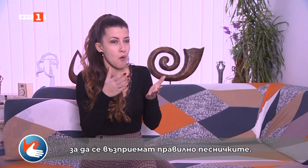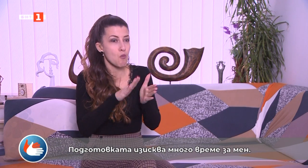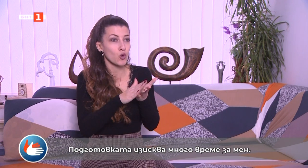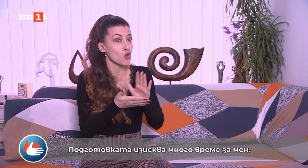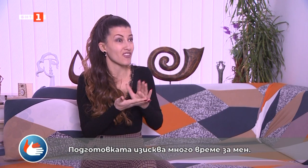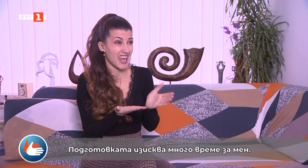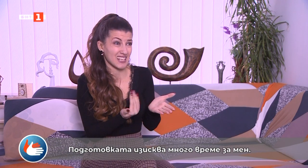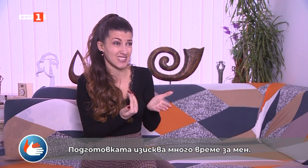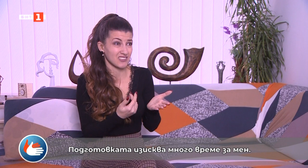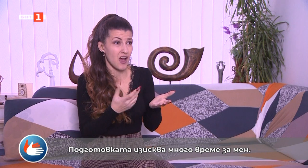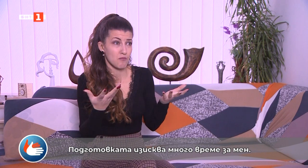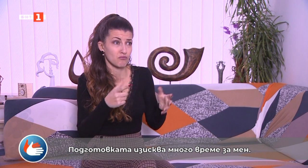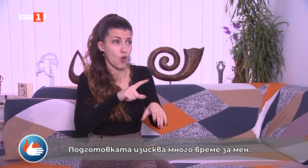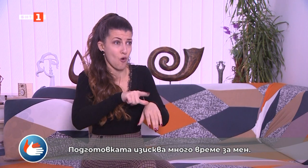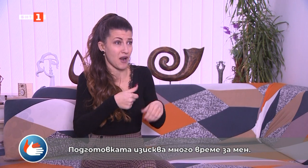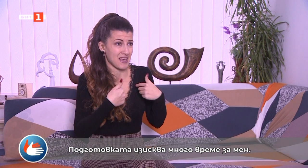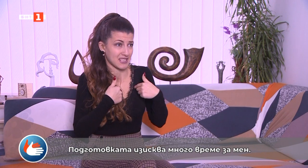Подготовката изисква много време за мен.